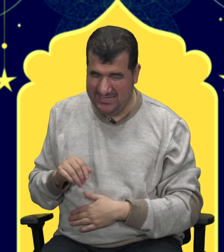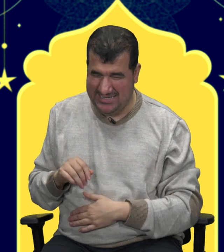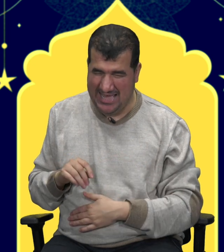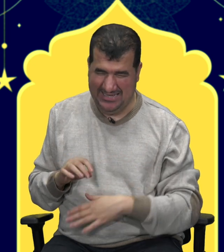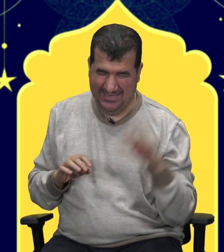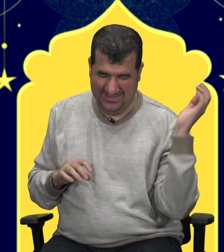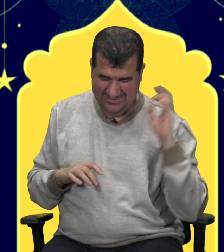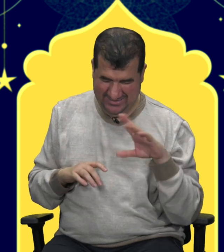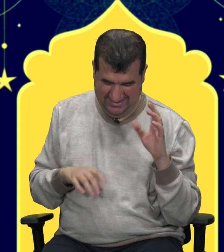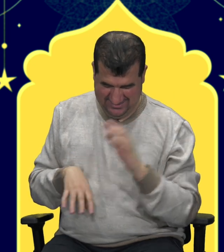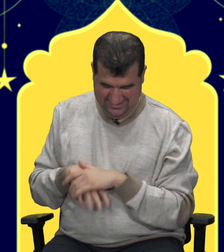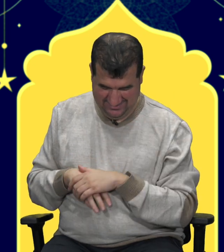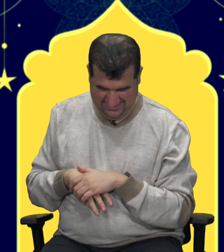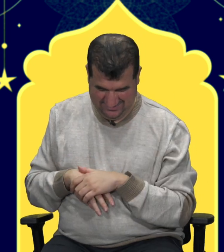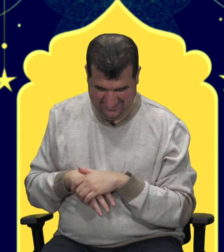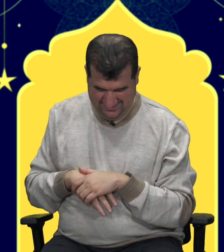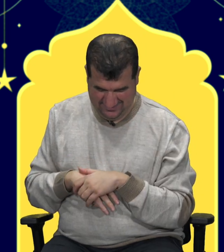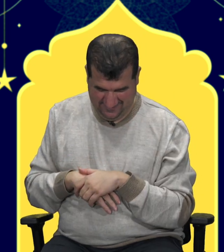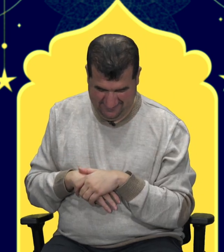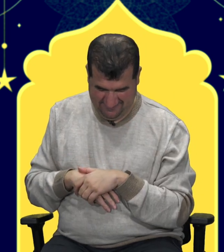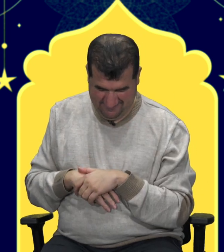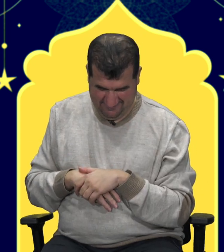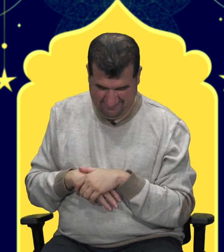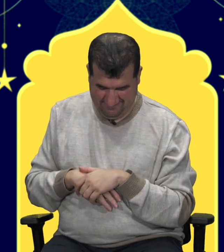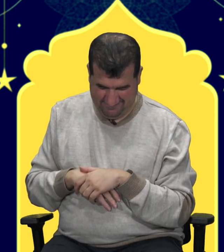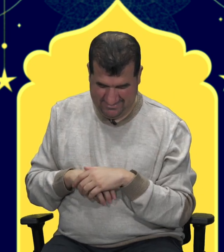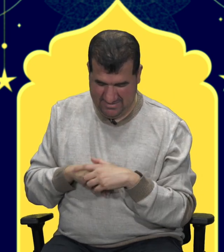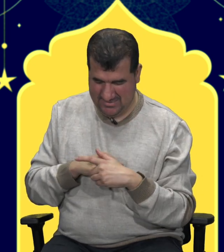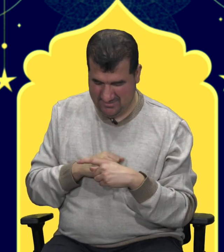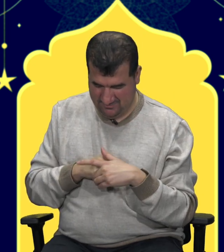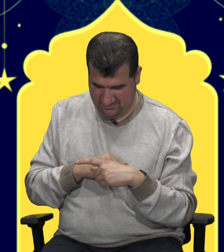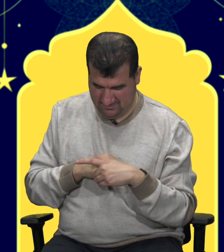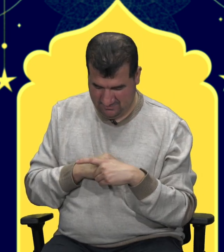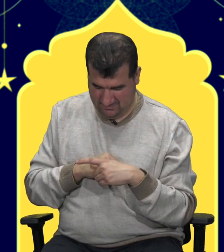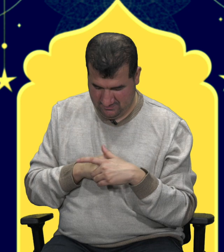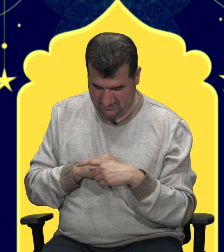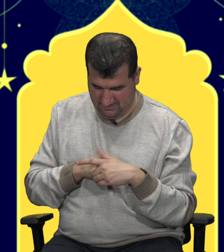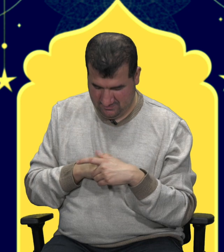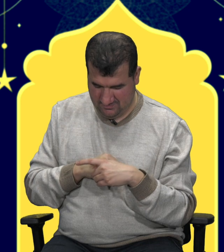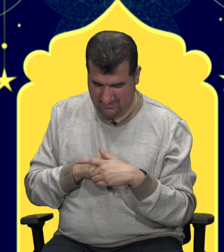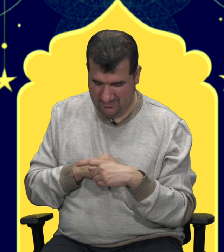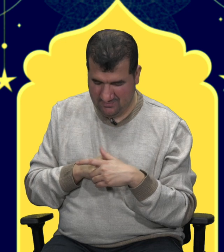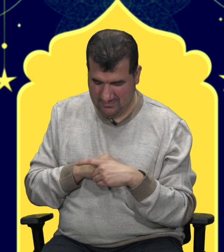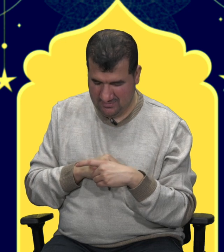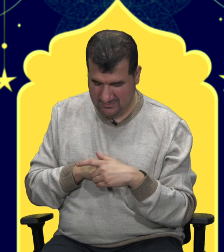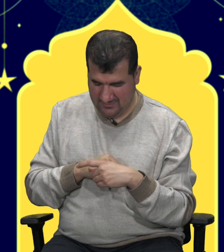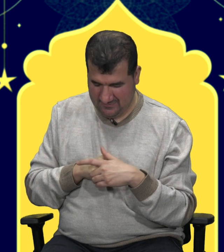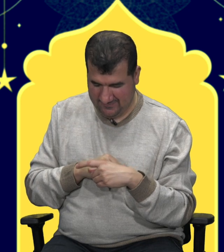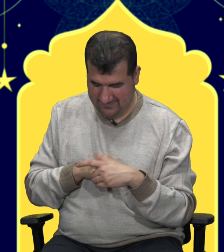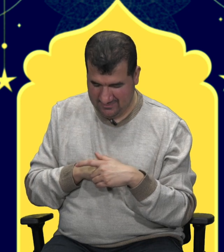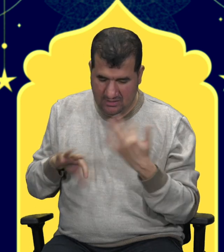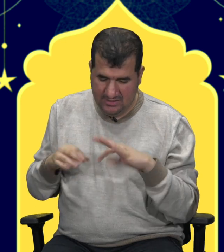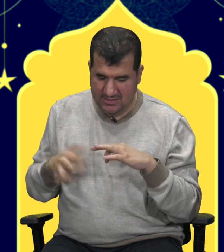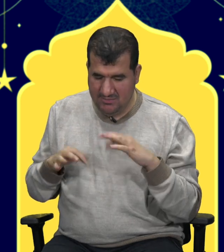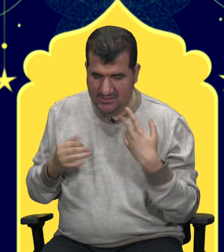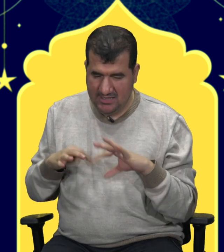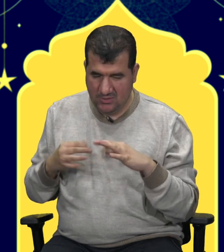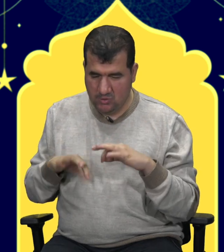yani. Peki. Onuncu sorumuz. Evet. Ramazan ayının son günlerinde neler hissedersin? Ramazan ayının son